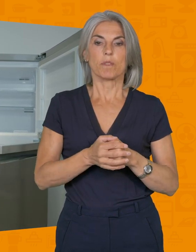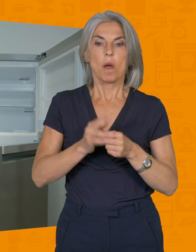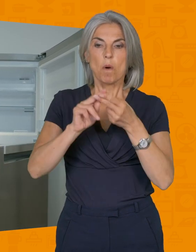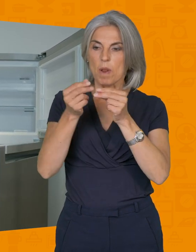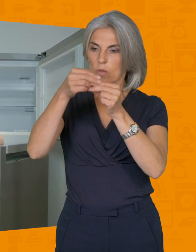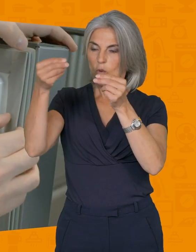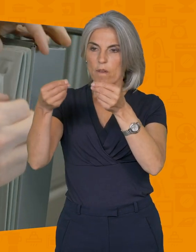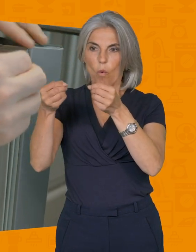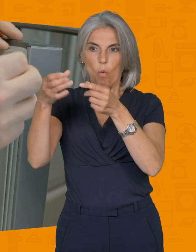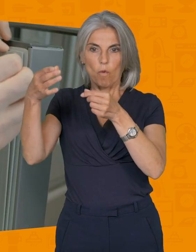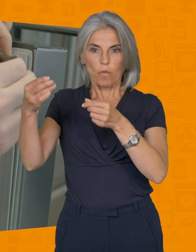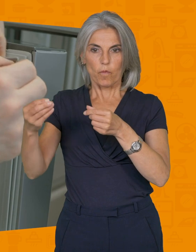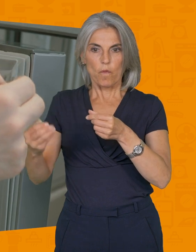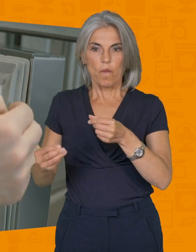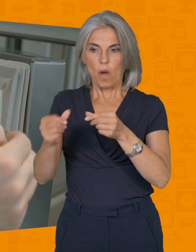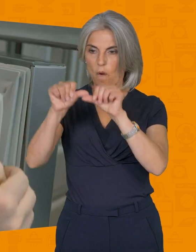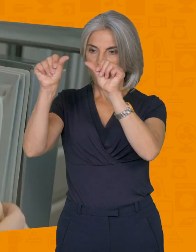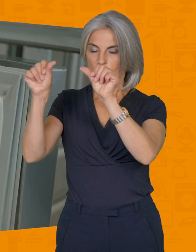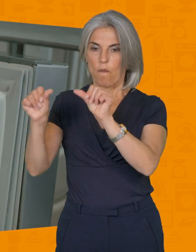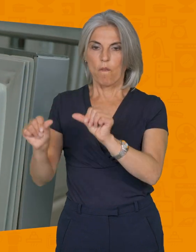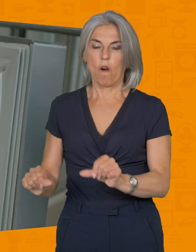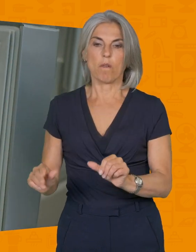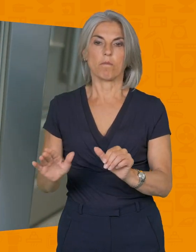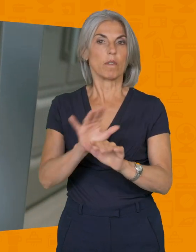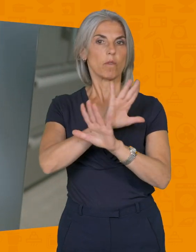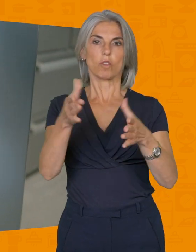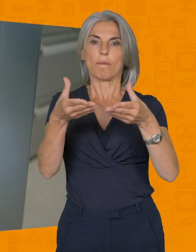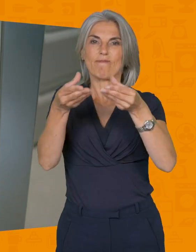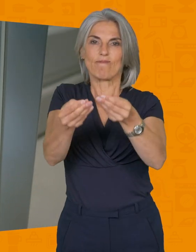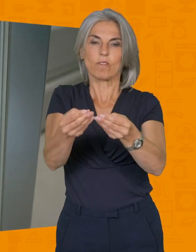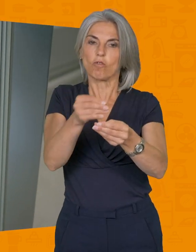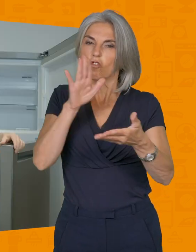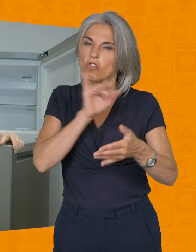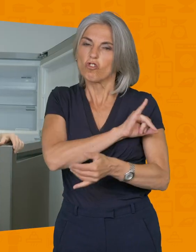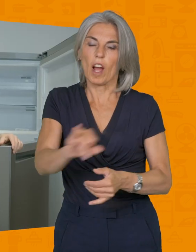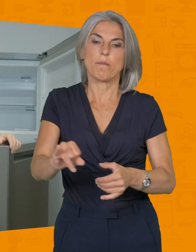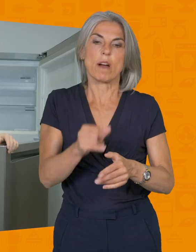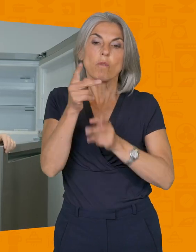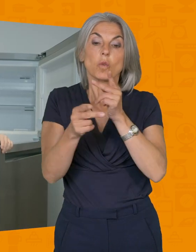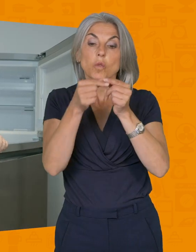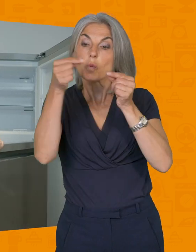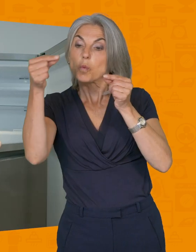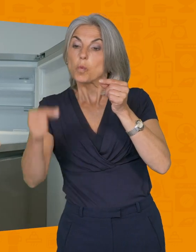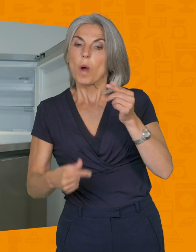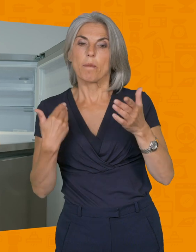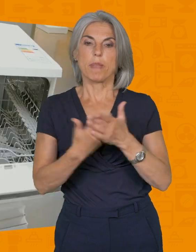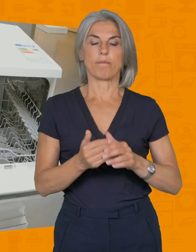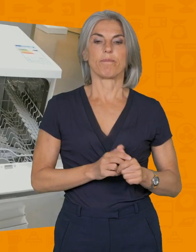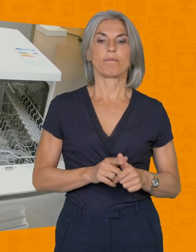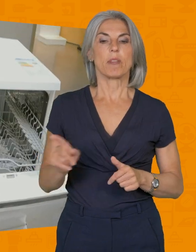joint,'hésitez pas à légèrement écarter pour qu'il reprenne sa forme sans jamais forcer. ayez toujours bien soin du joint de votre porte. Alors pour un